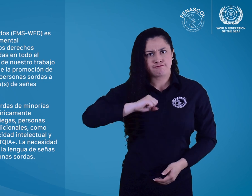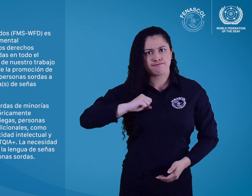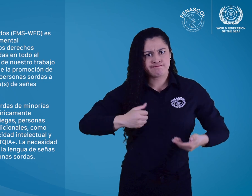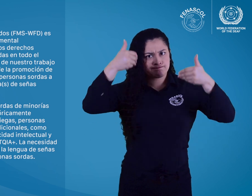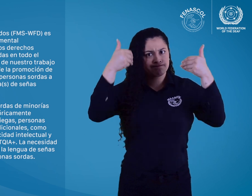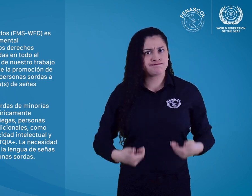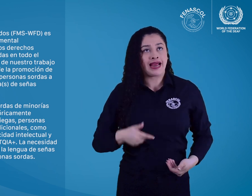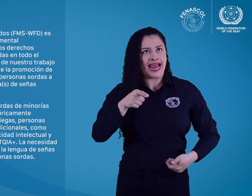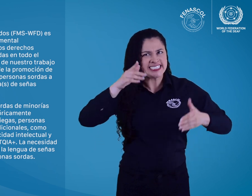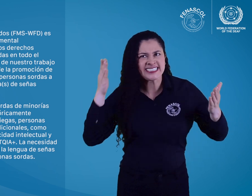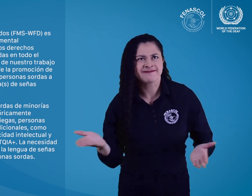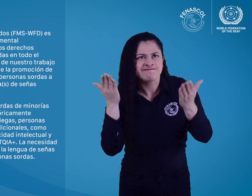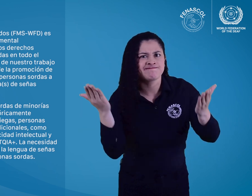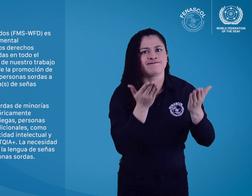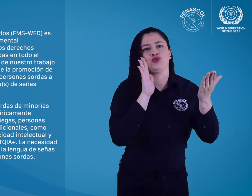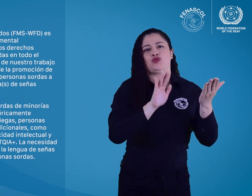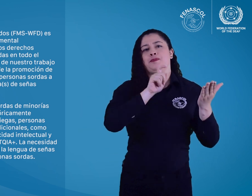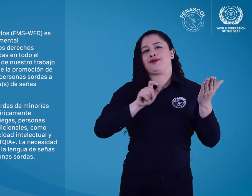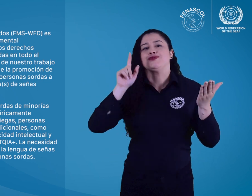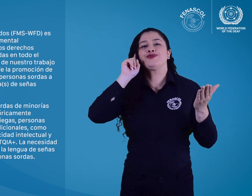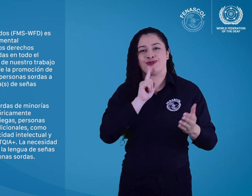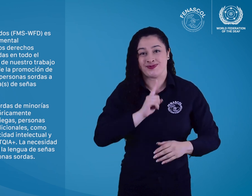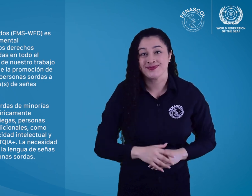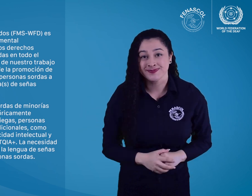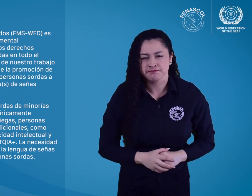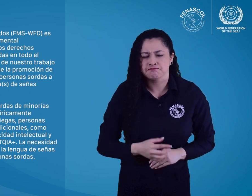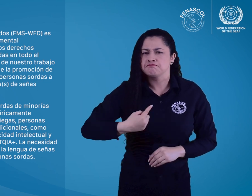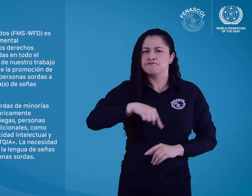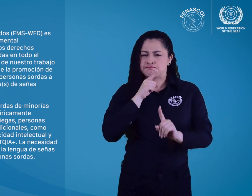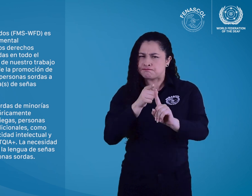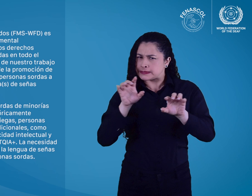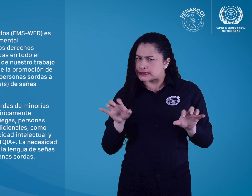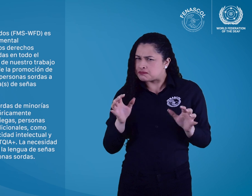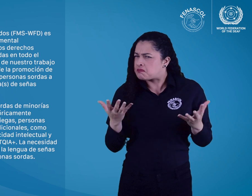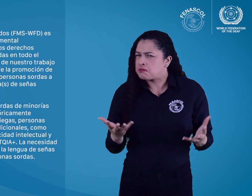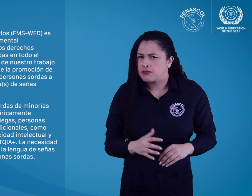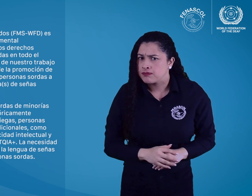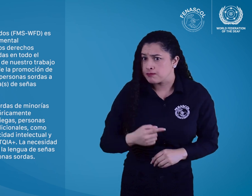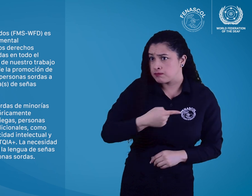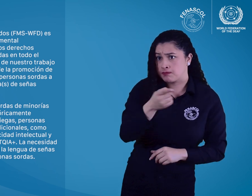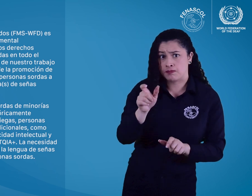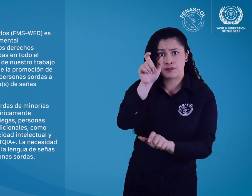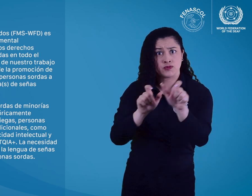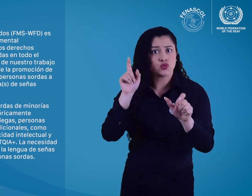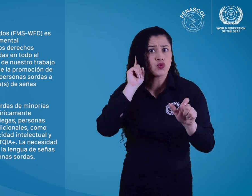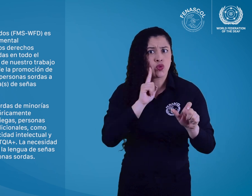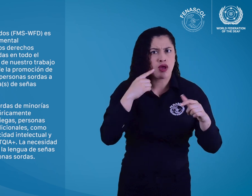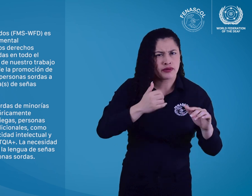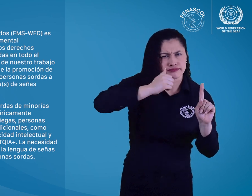parte importante de nuestro trabajo es el enfoque interseccional de la promoción de los derechos